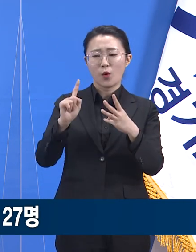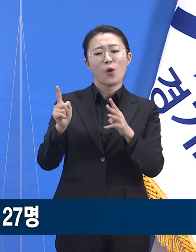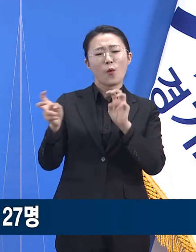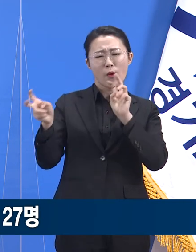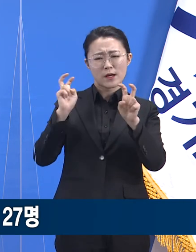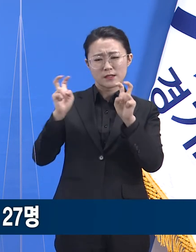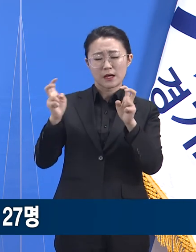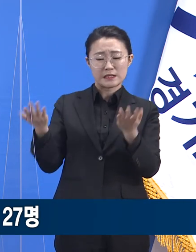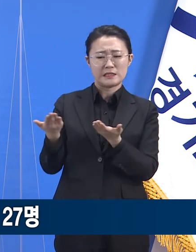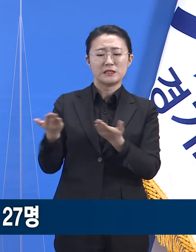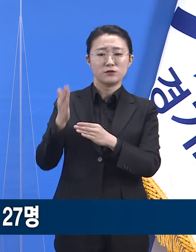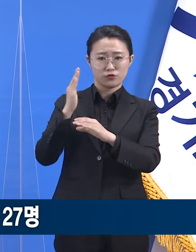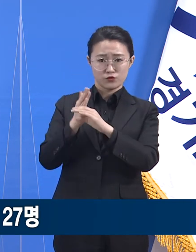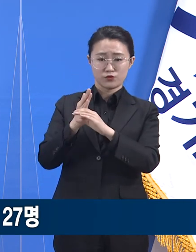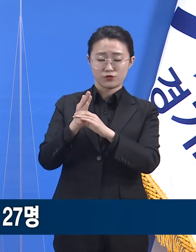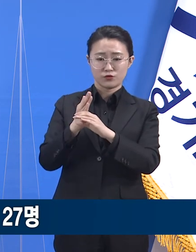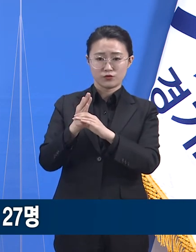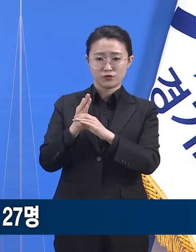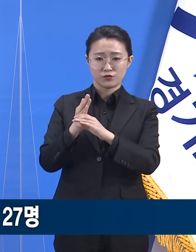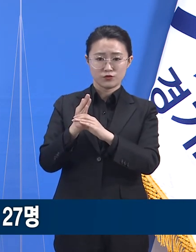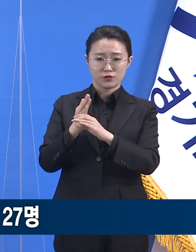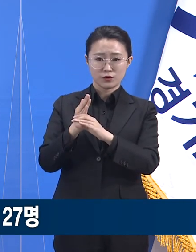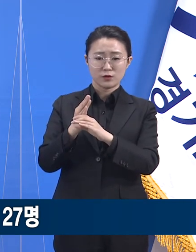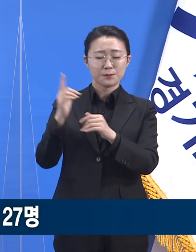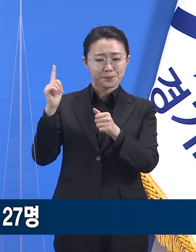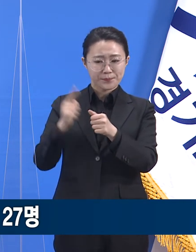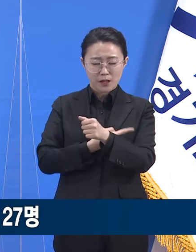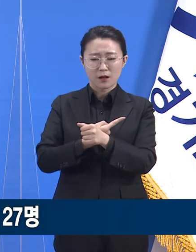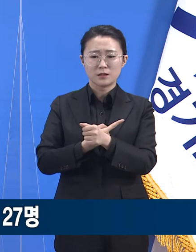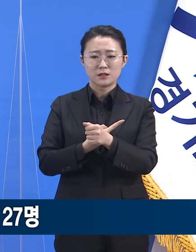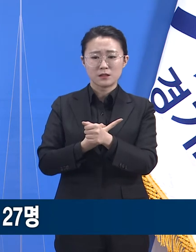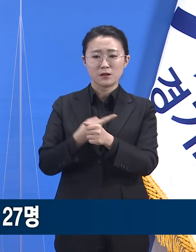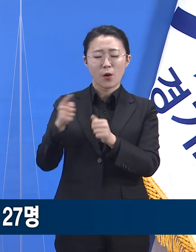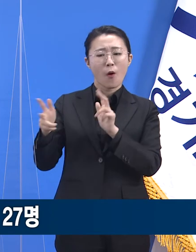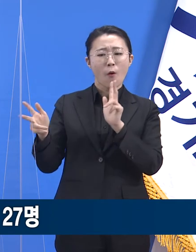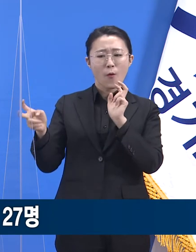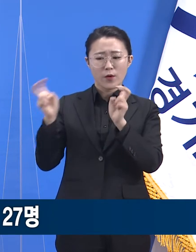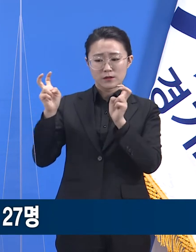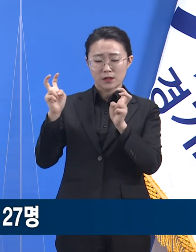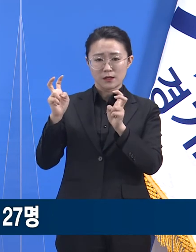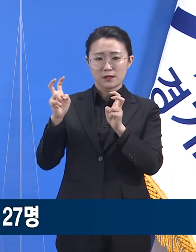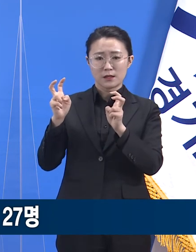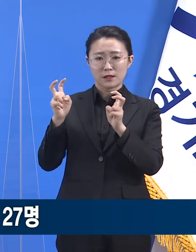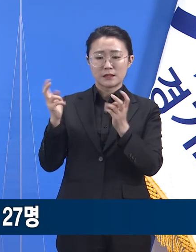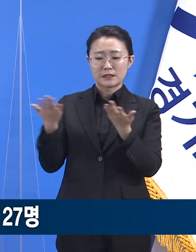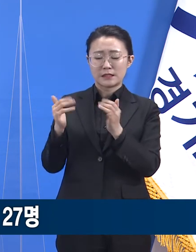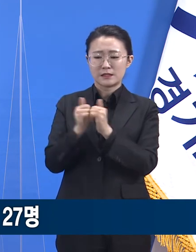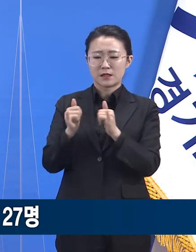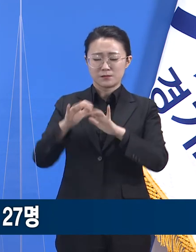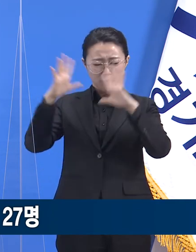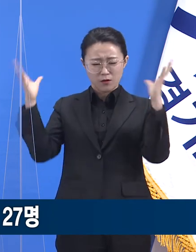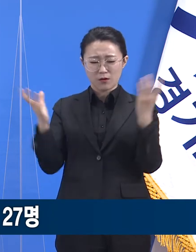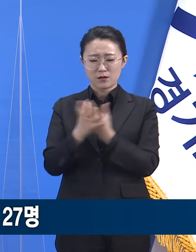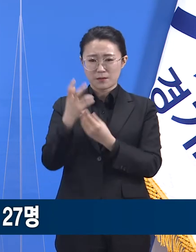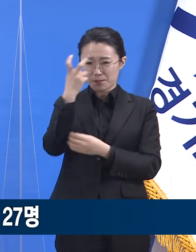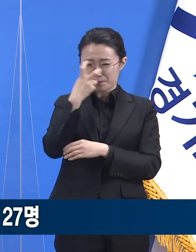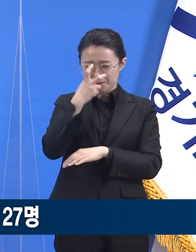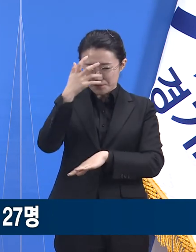이 사업장의 전 직원 검사를 통해 12명이 추가로 양성 판정을 받게 되었습니다.